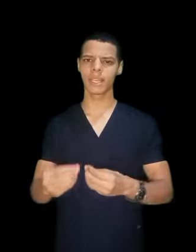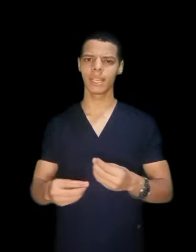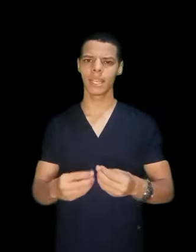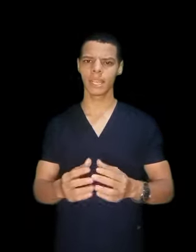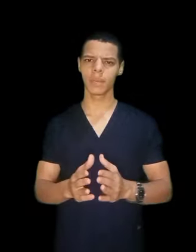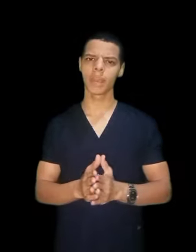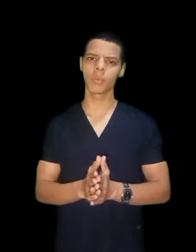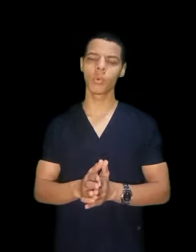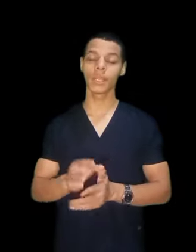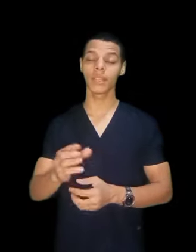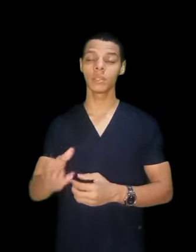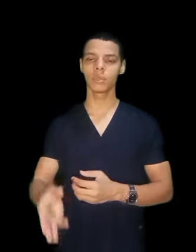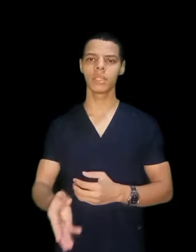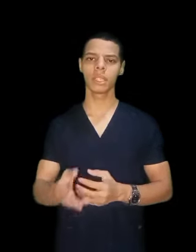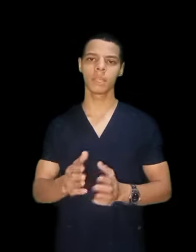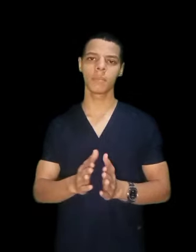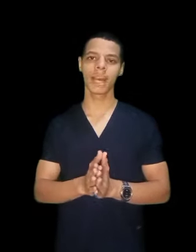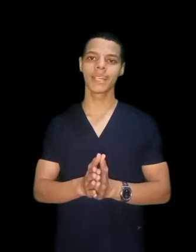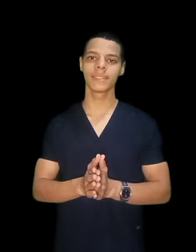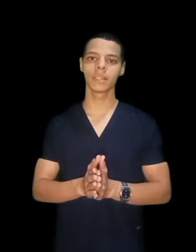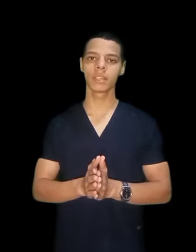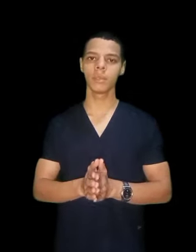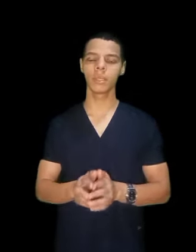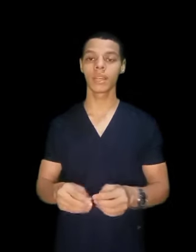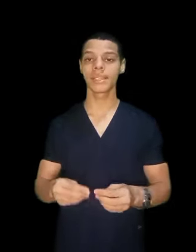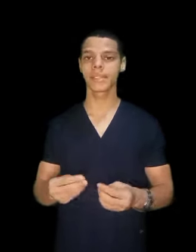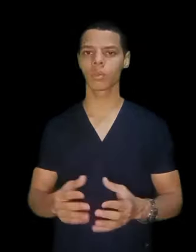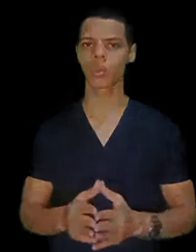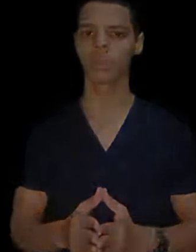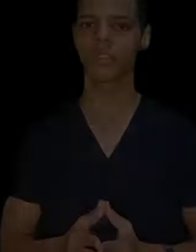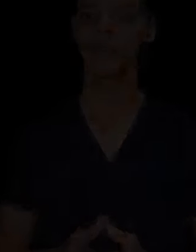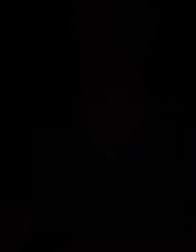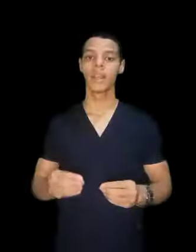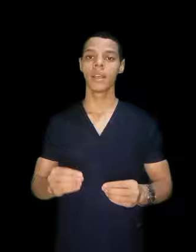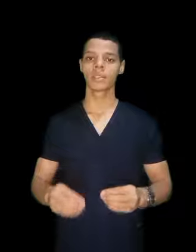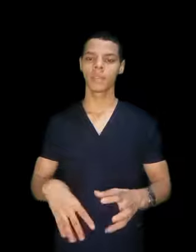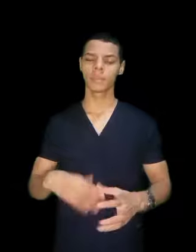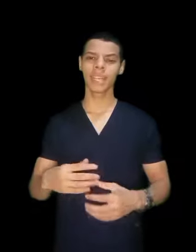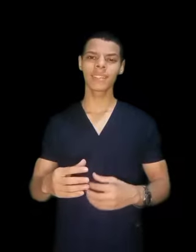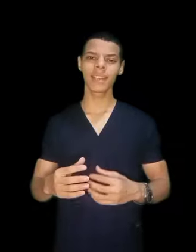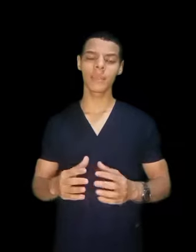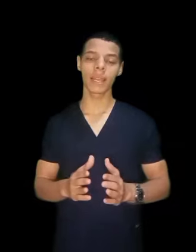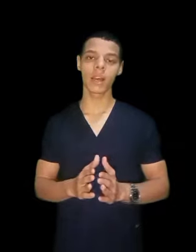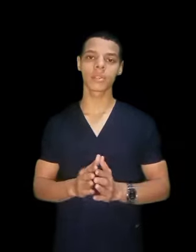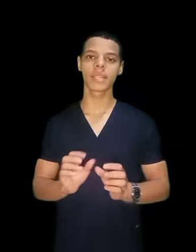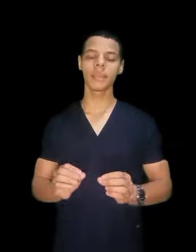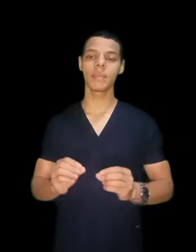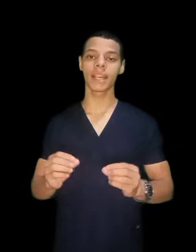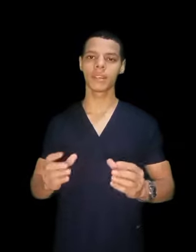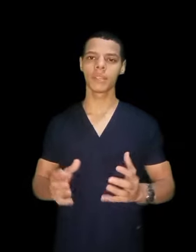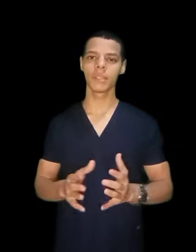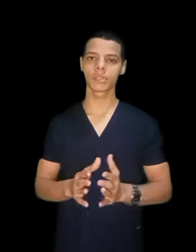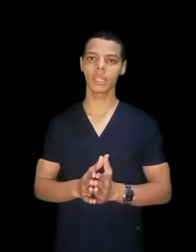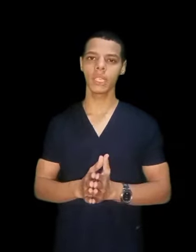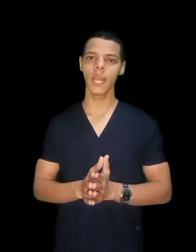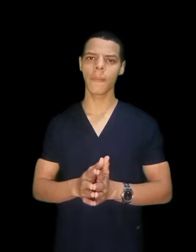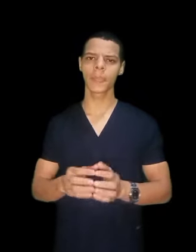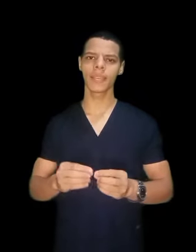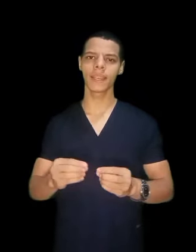للمجموع يعني ومن المعهد اقليمي وليس بجراف طيب تعال نتكلم على اقسام المعهد الفن الصحي عندنا